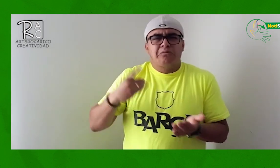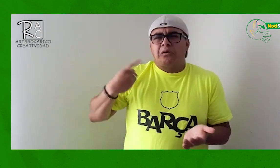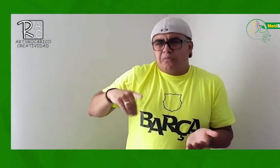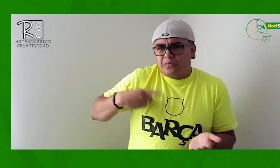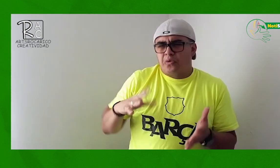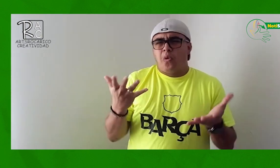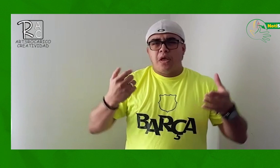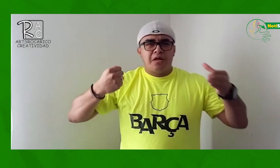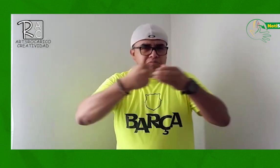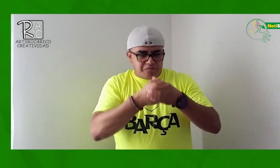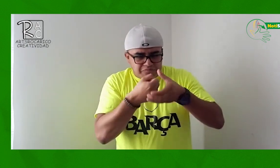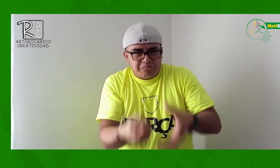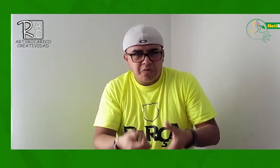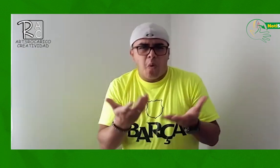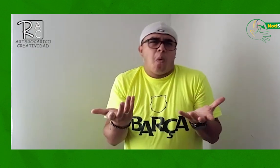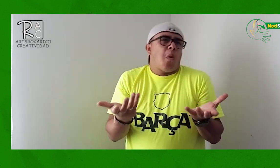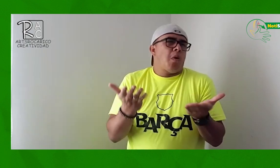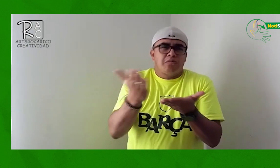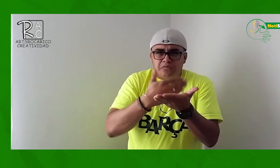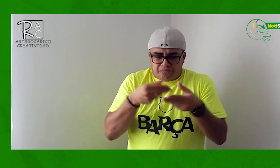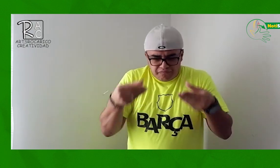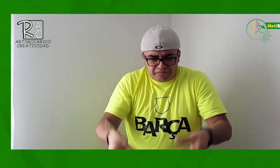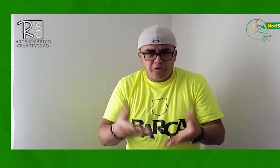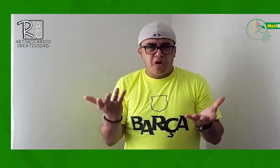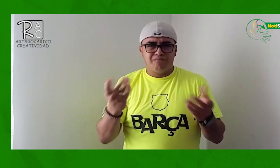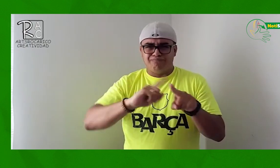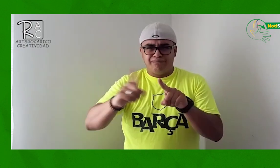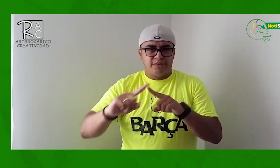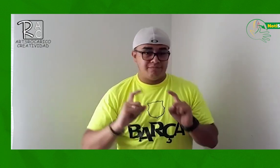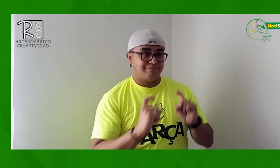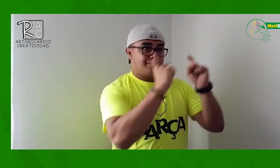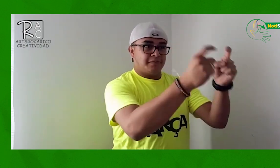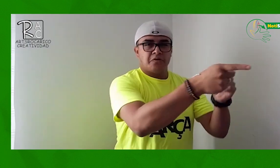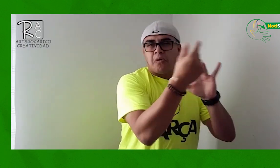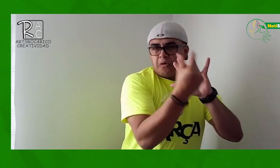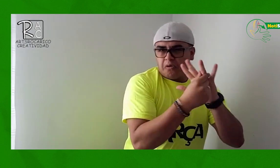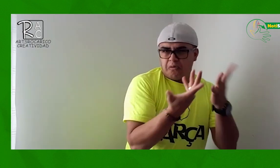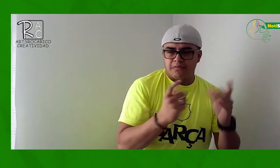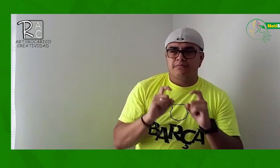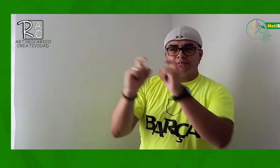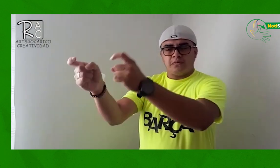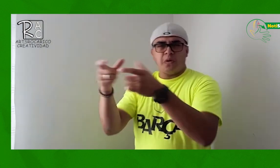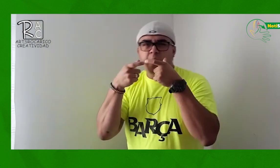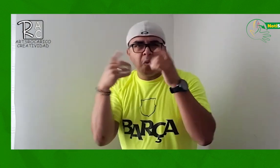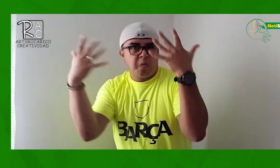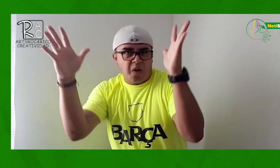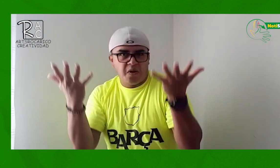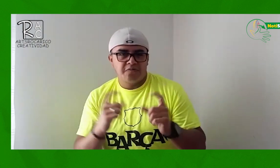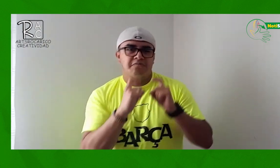desayunos, con mug, carátulas, en fin Para regalar a la pareja, de cumpleaños,